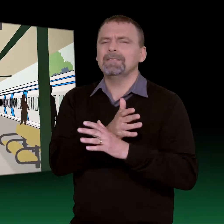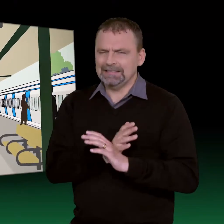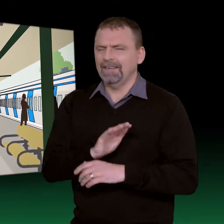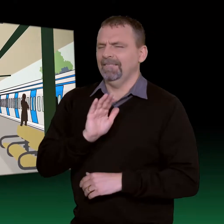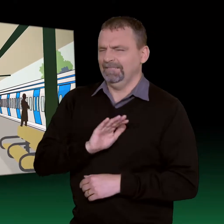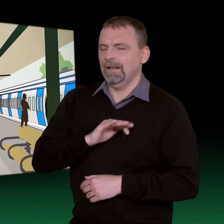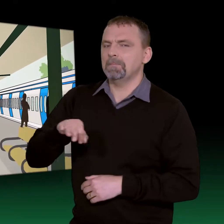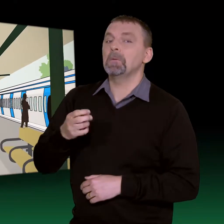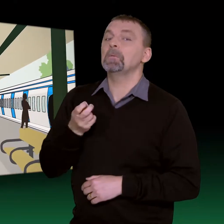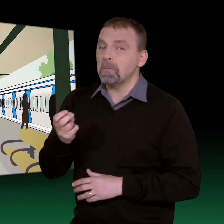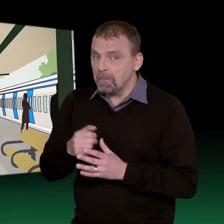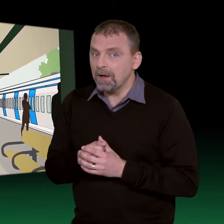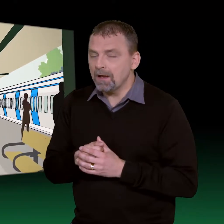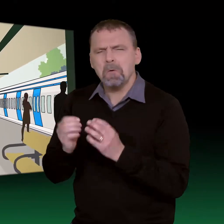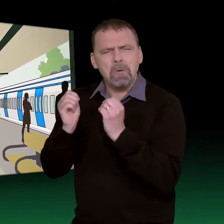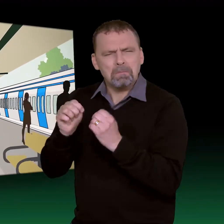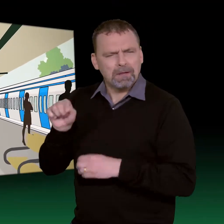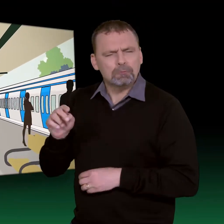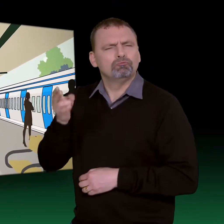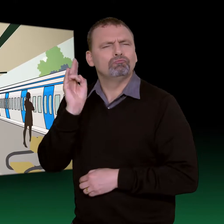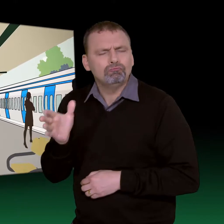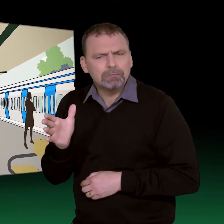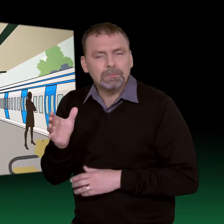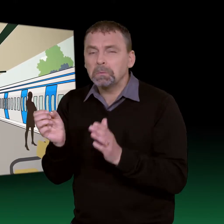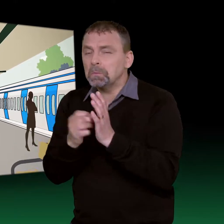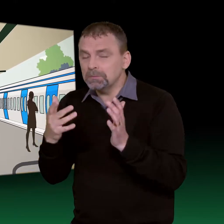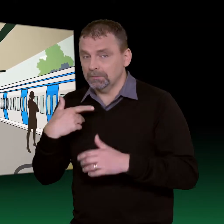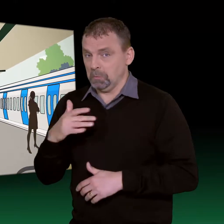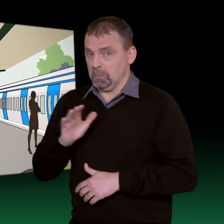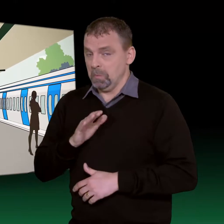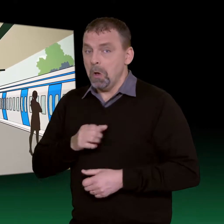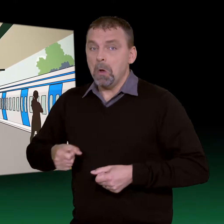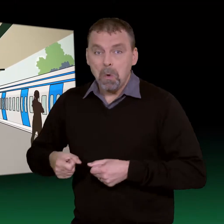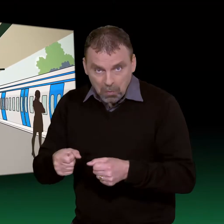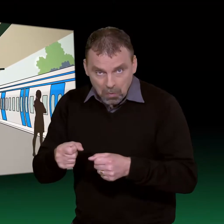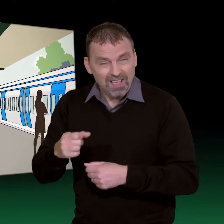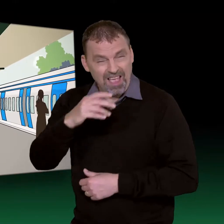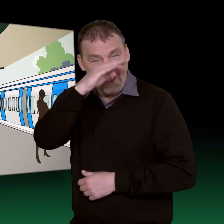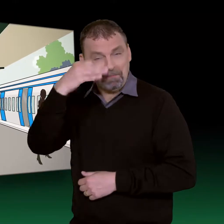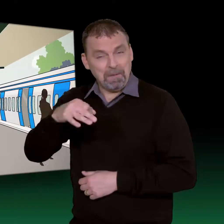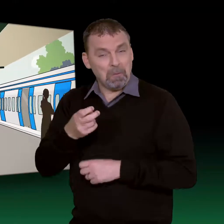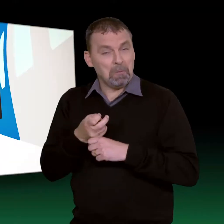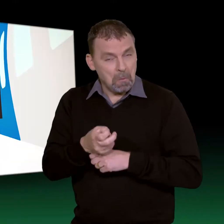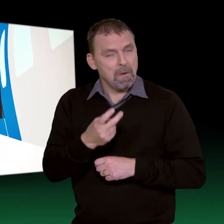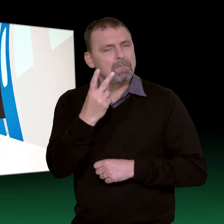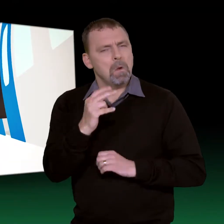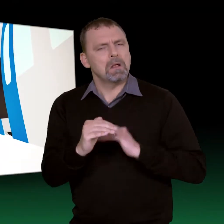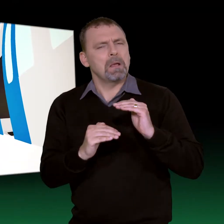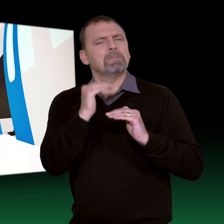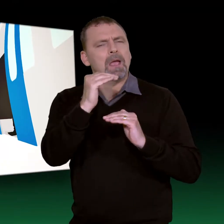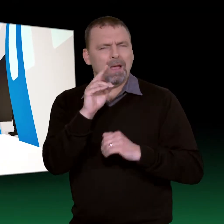Där kan jag vila lite i väntan på tåget och förhoppningsvis så kommer det ett nytt tåg. De gamla pendeltågen har två trappsteg upp i vagnen